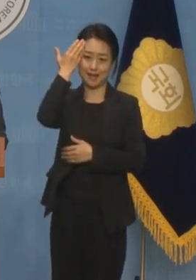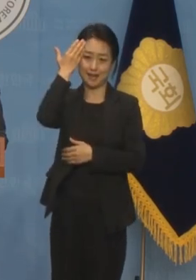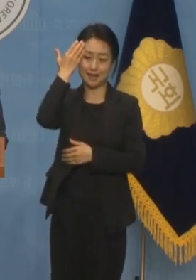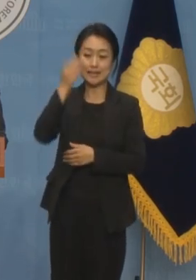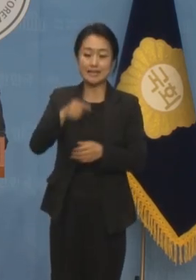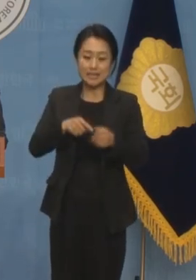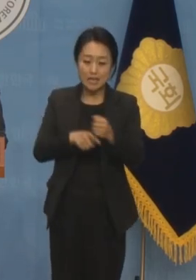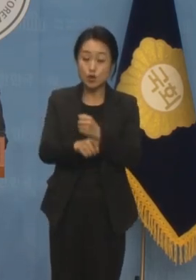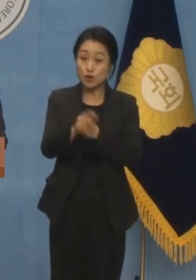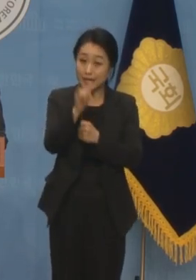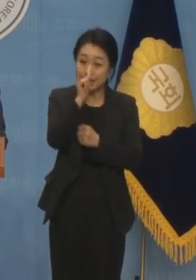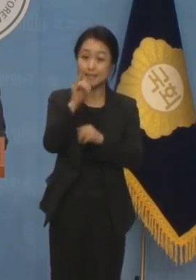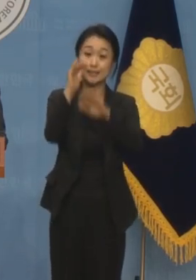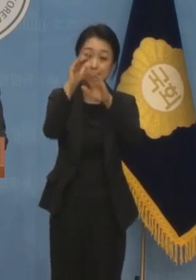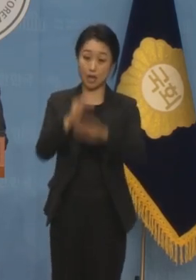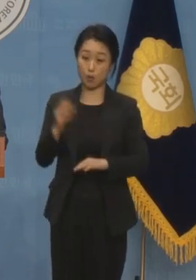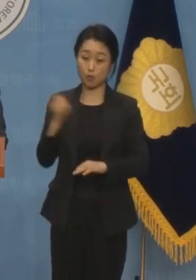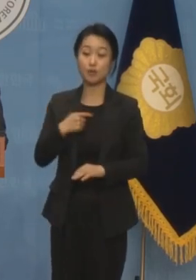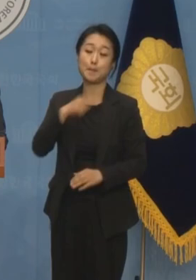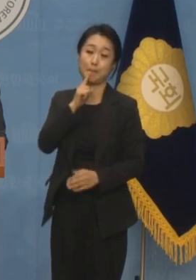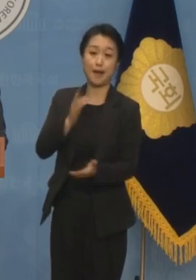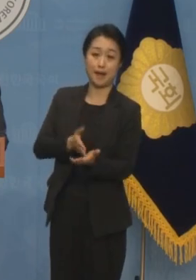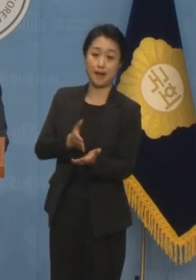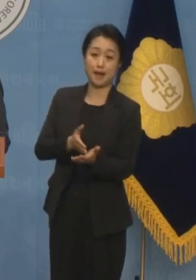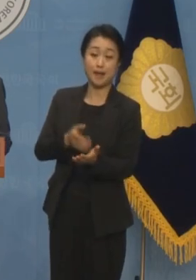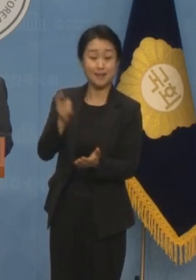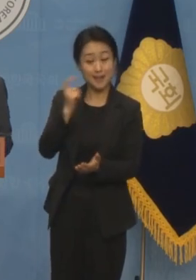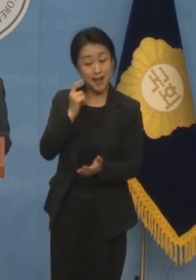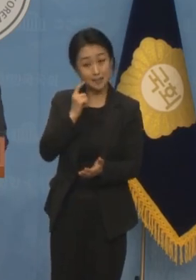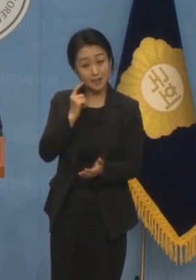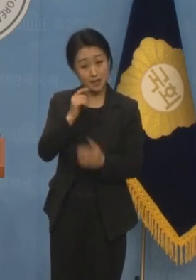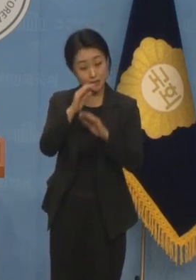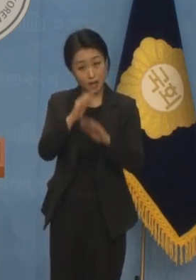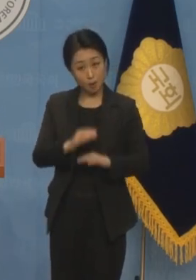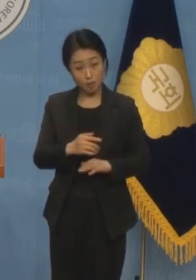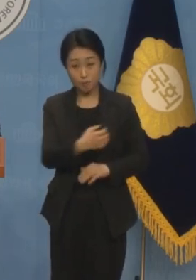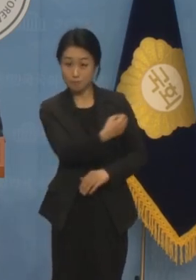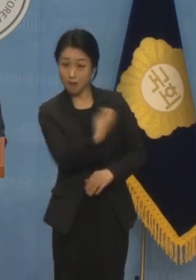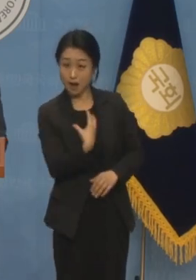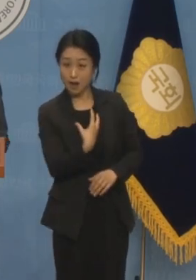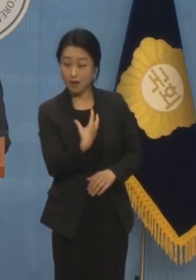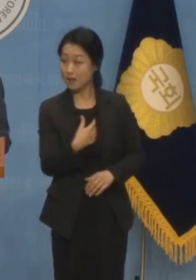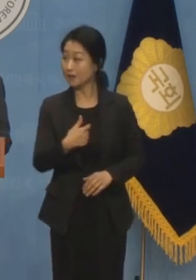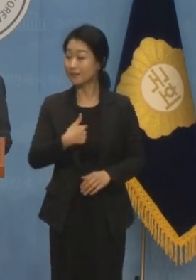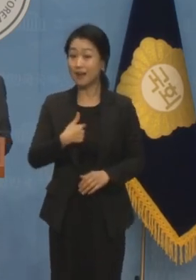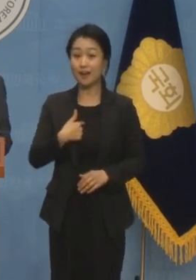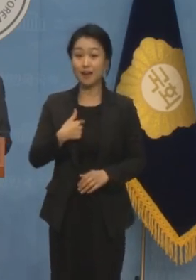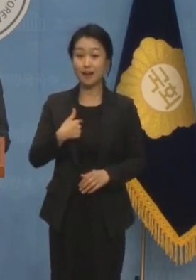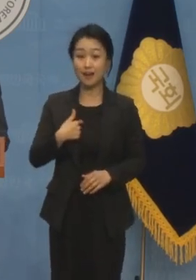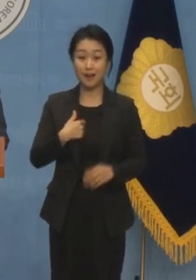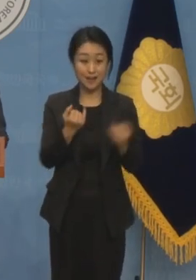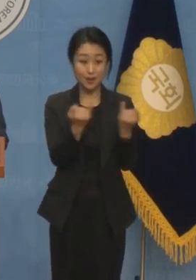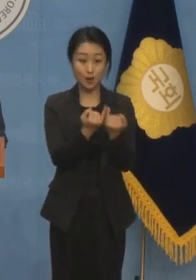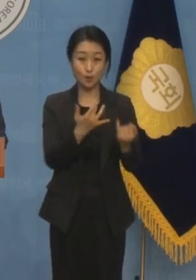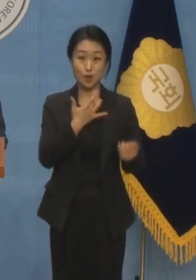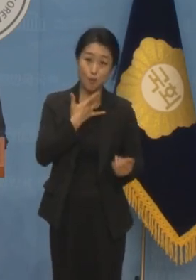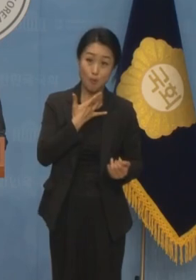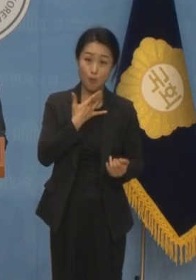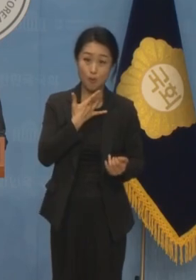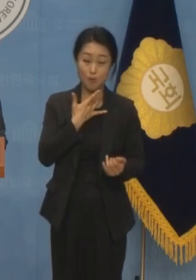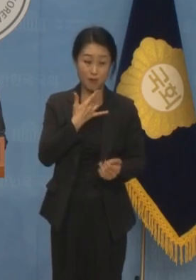근거를 가지고 한 발언이 허위사실로 오보가 나오면서 제가 마치 여성혐오나